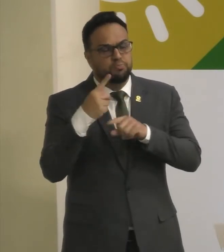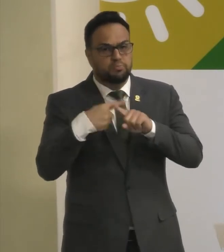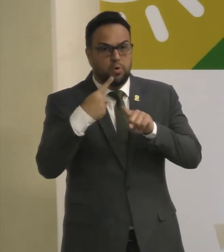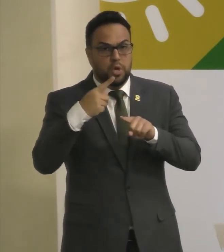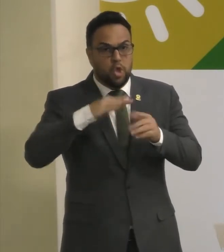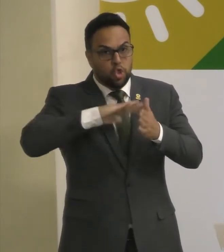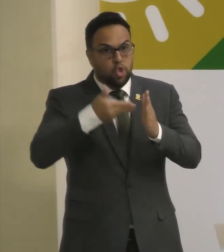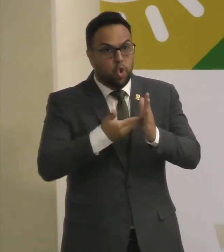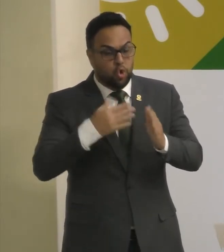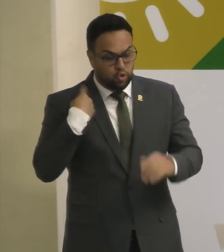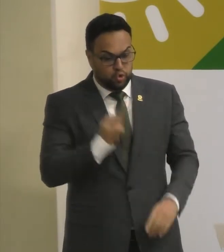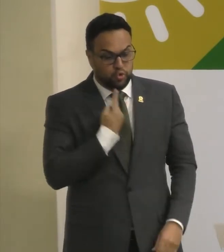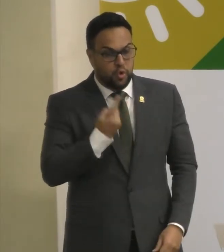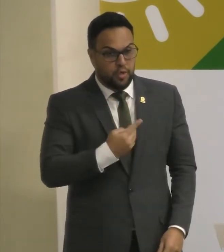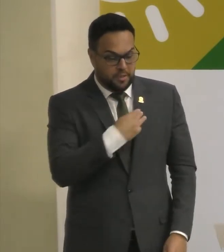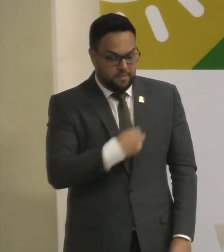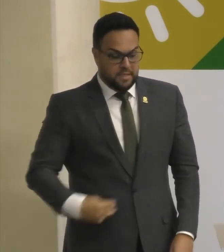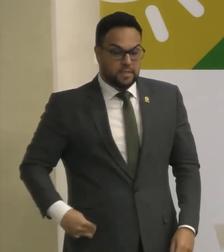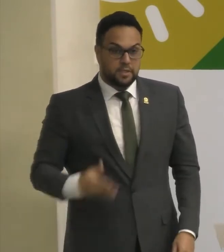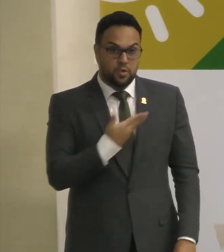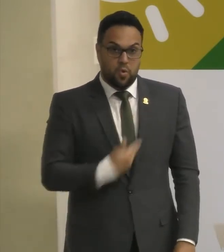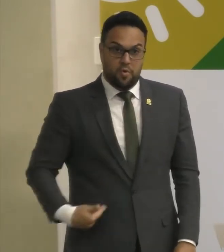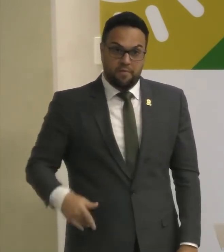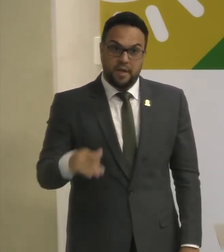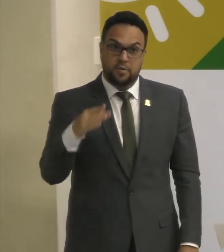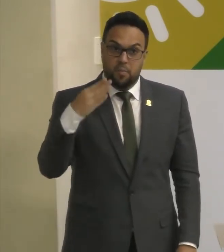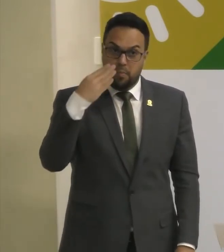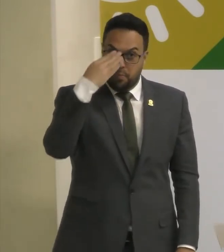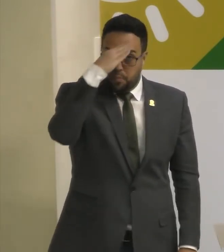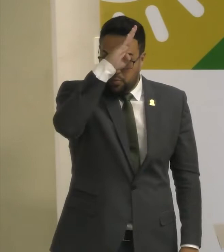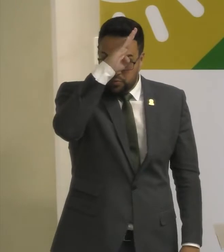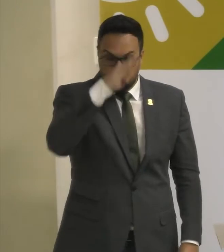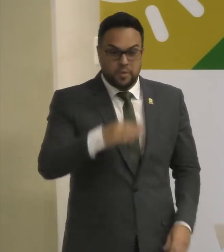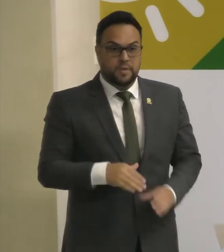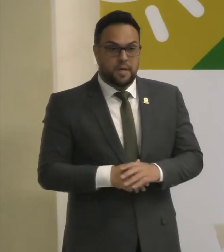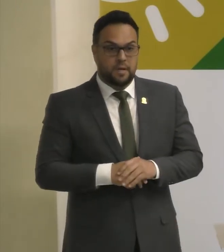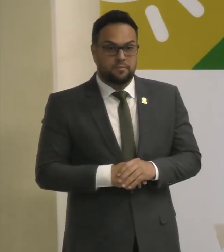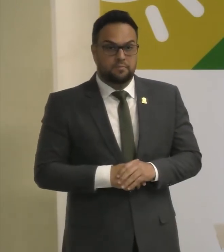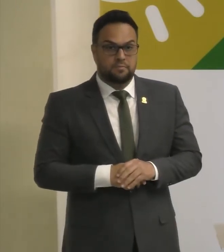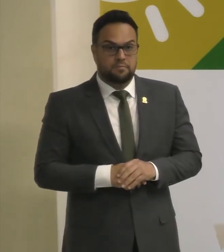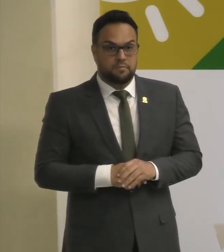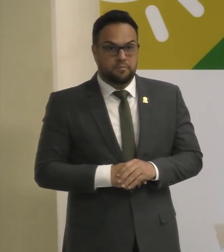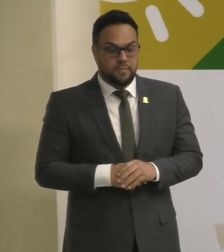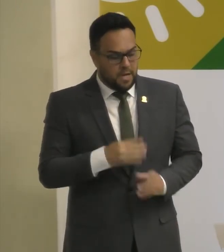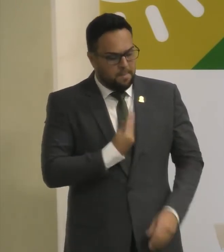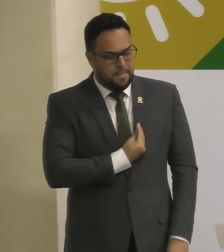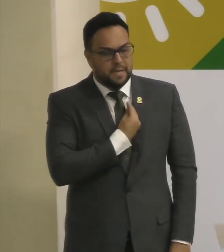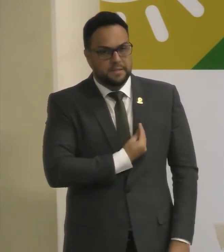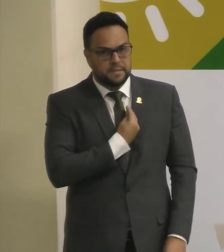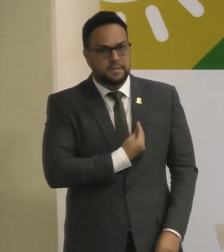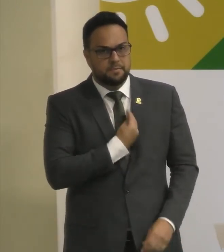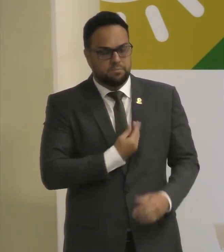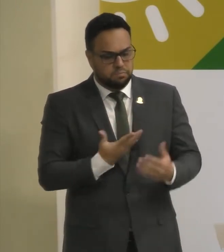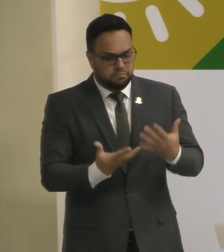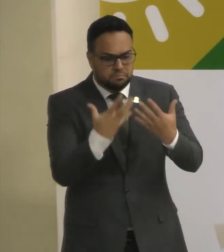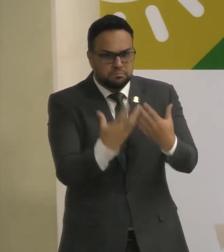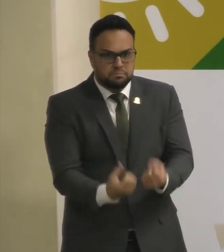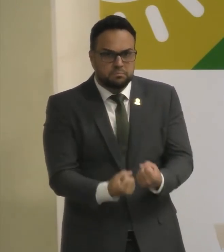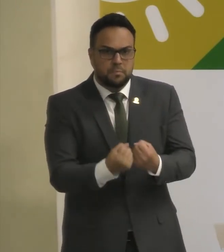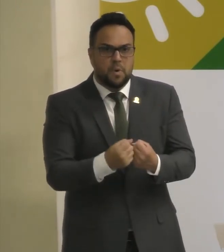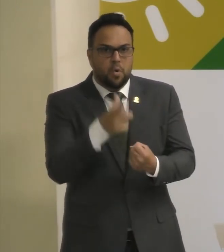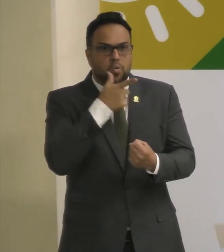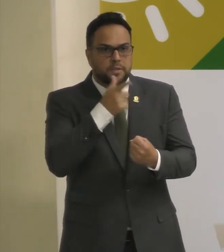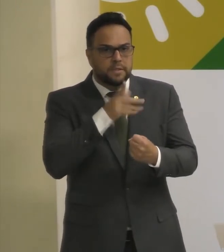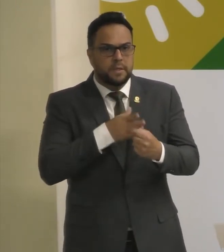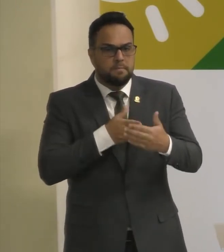Ministros Do governo Bolsonaro Participaram Com determinação Para superar Os obstáculos